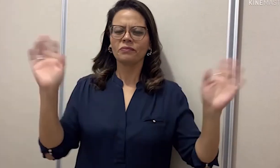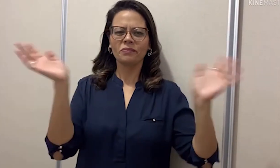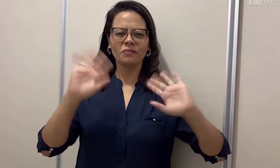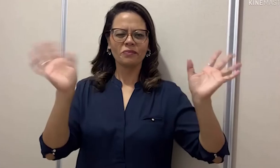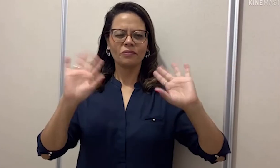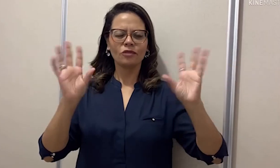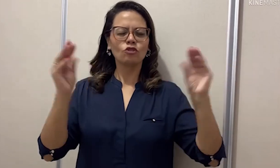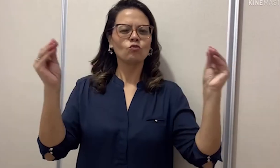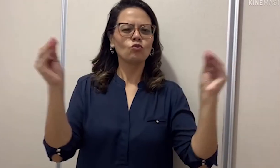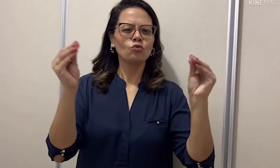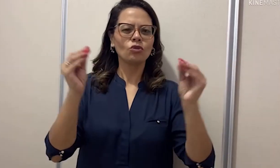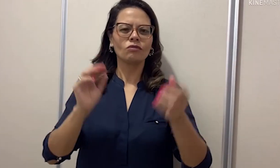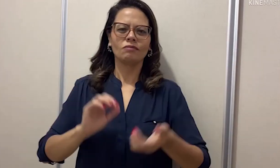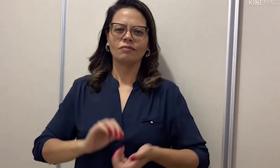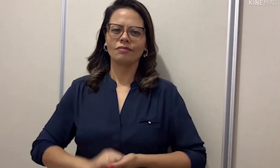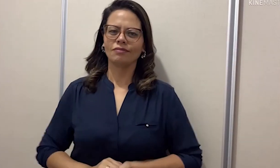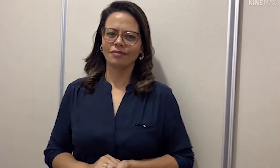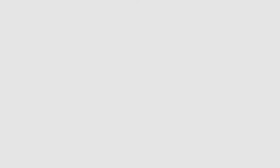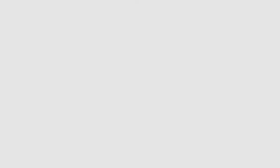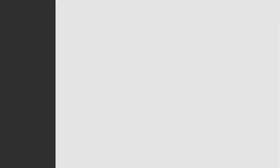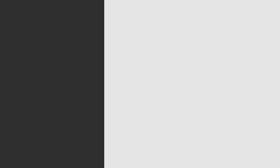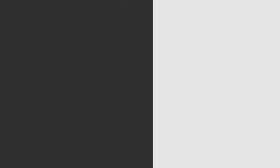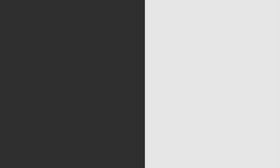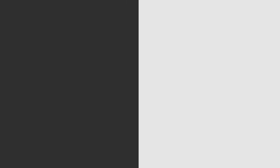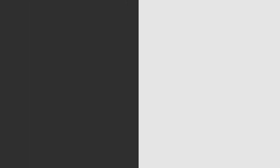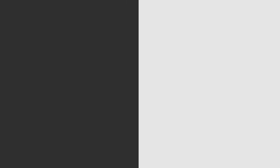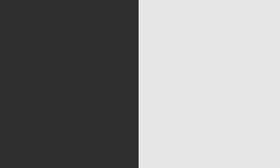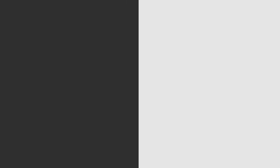Ok? Tchau, tchau! Tchau, tchau!